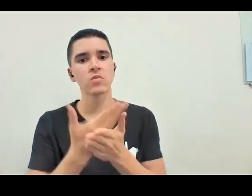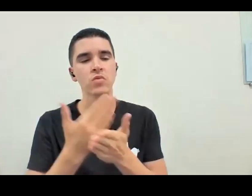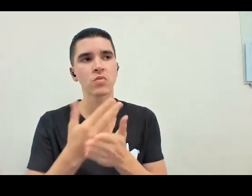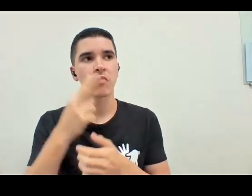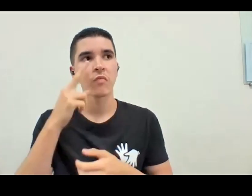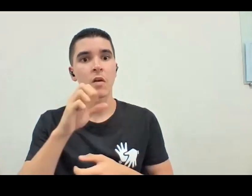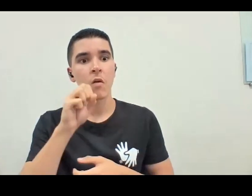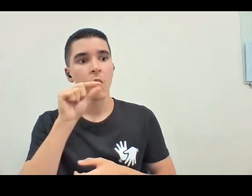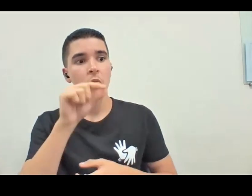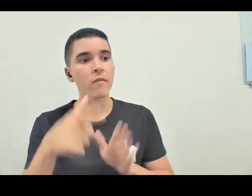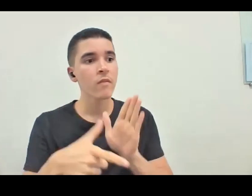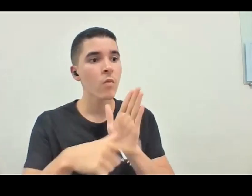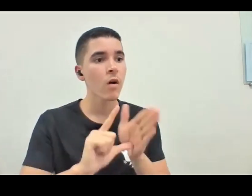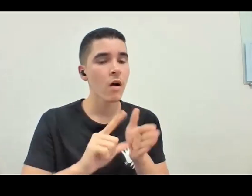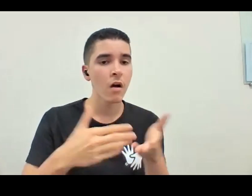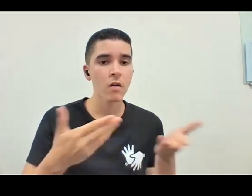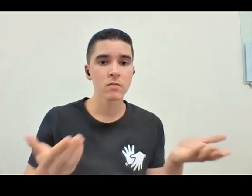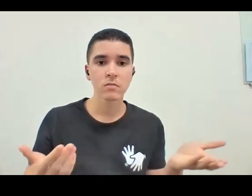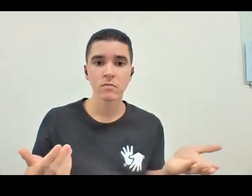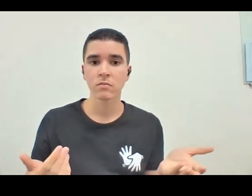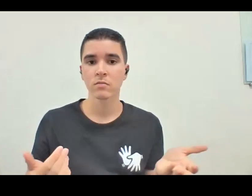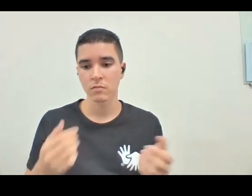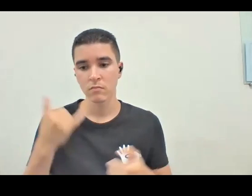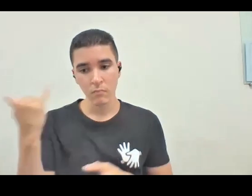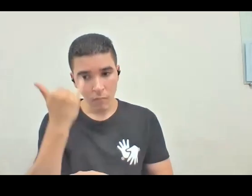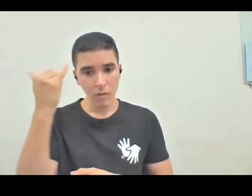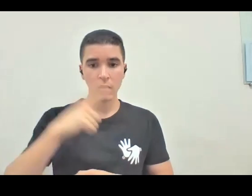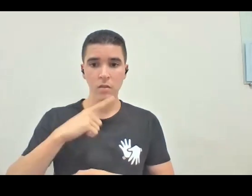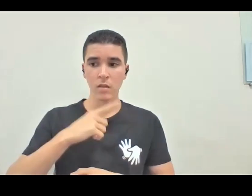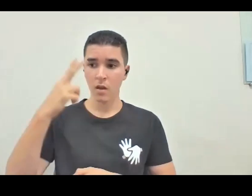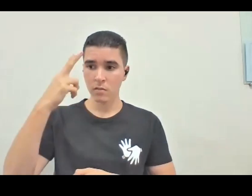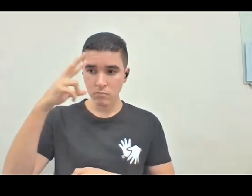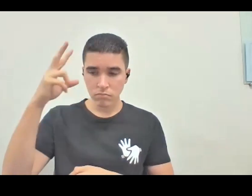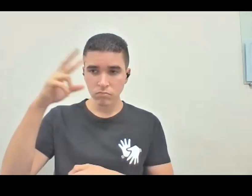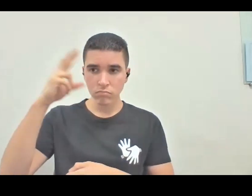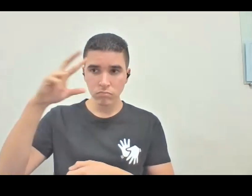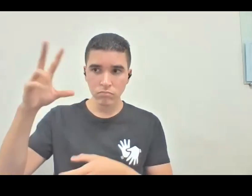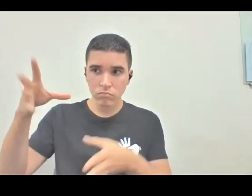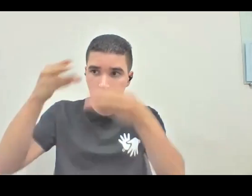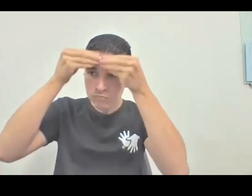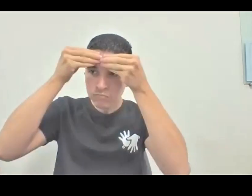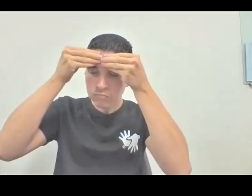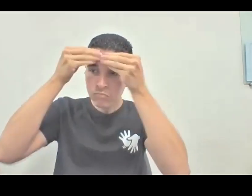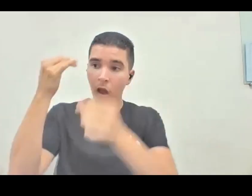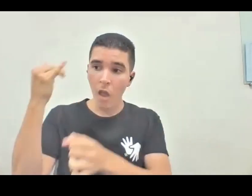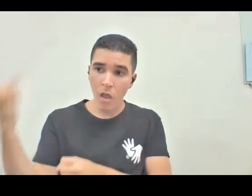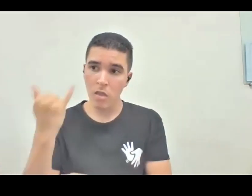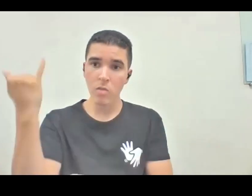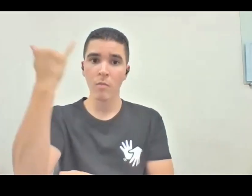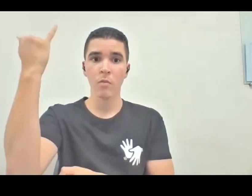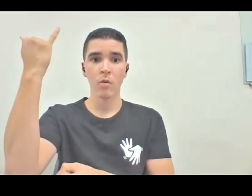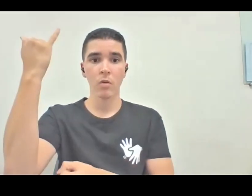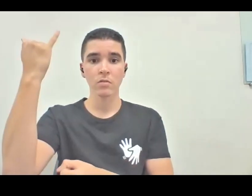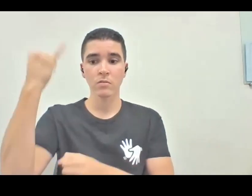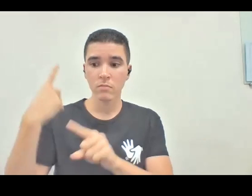Não tem isso. A gente ter essa história bem registrada, sabe? Bem, enfim, esquematizada, amarrada, essa